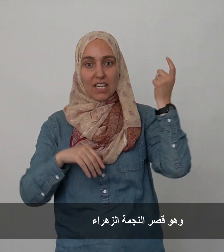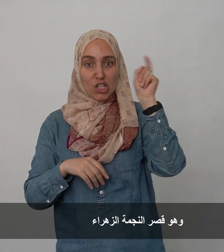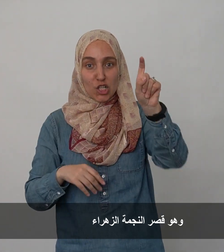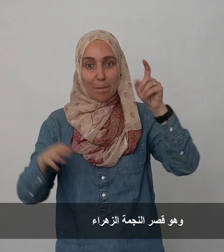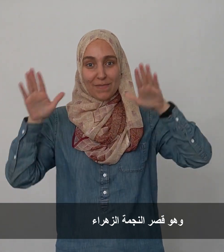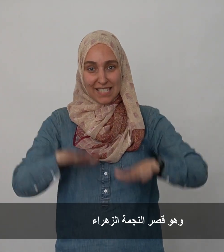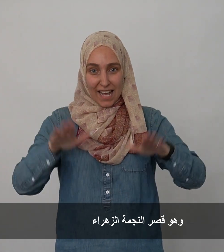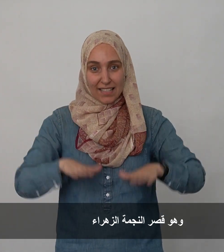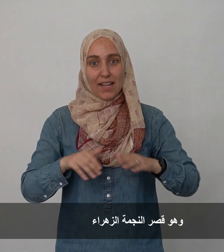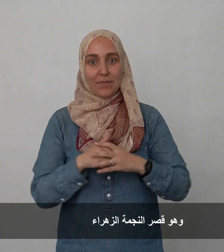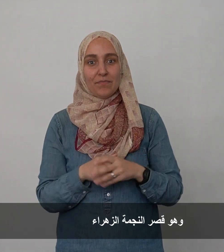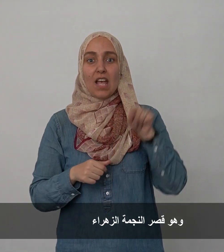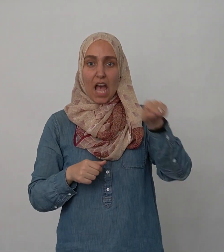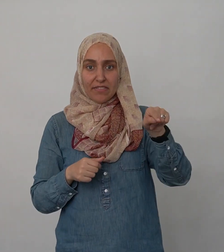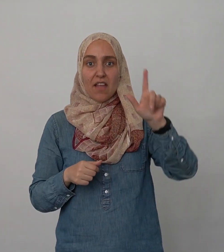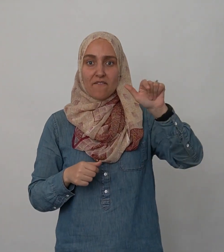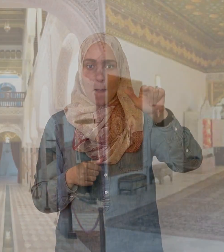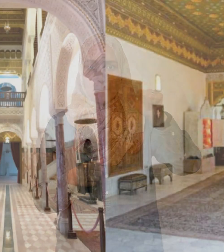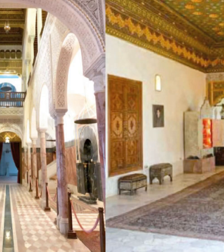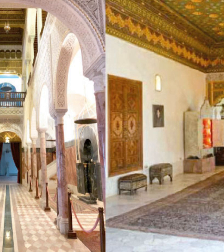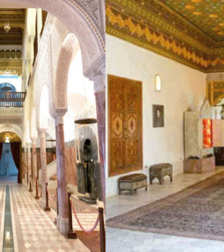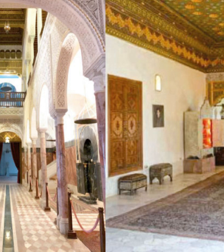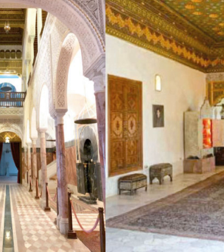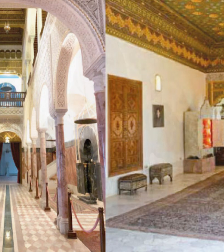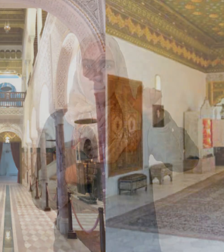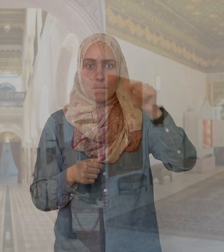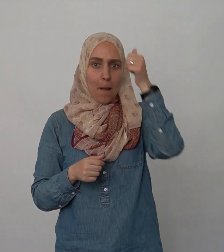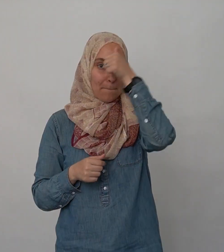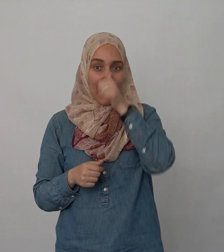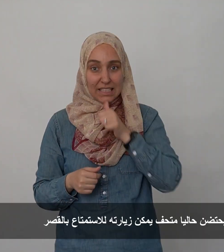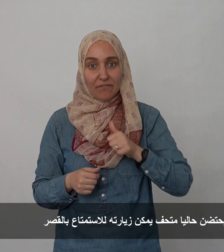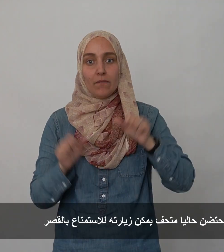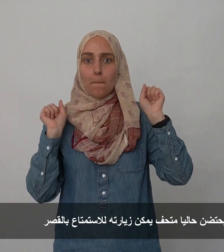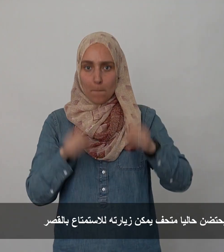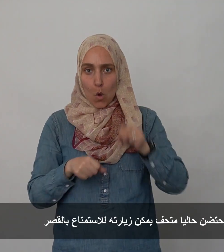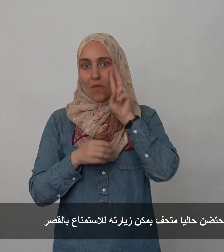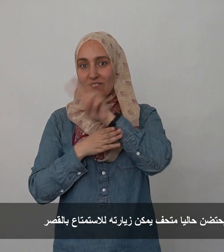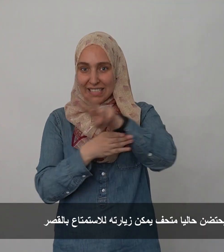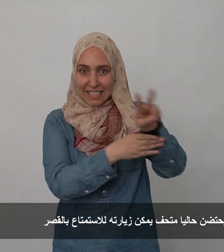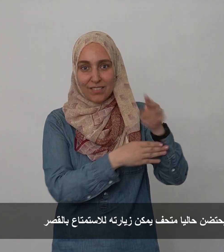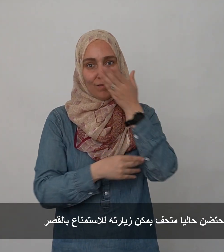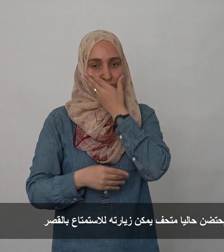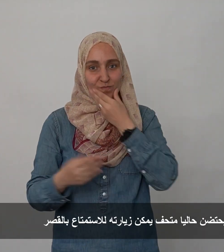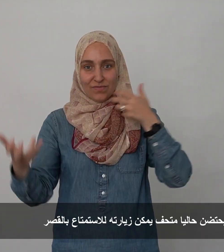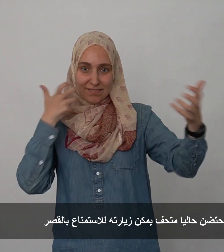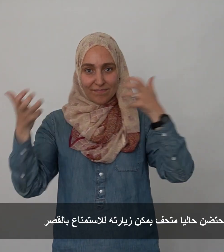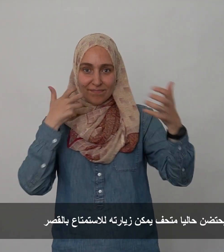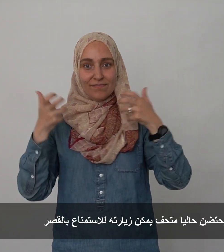الزهراء ويحتضن حاليا متحف يمكن زيارته للاستمتاع بالقصر وعناصره